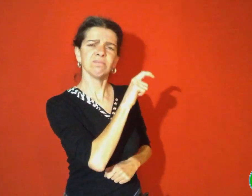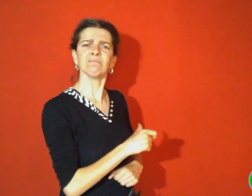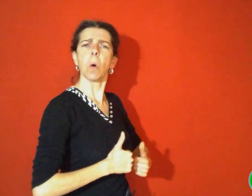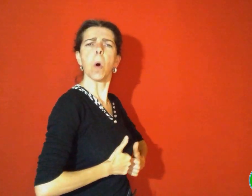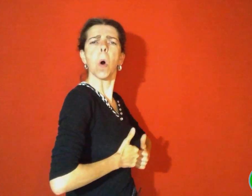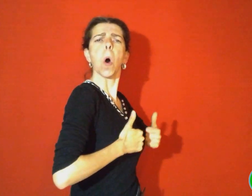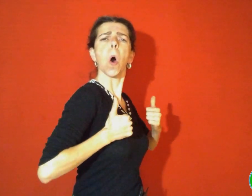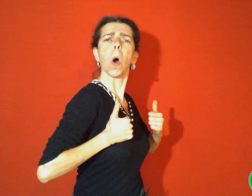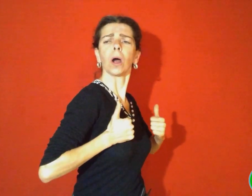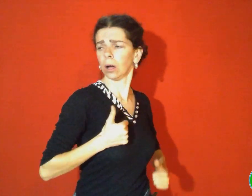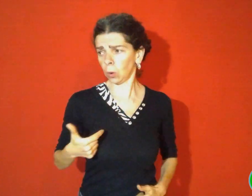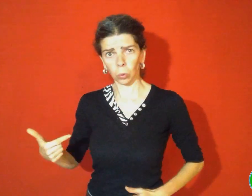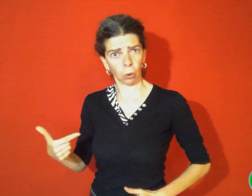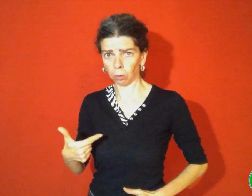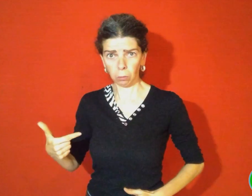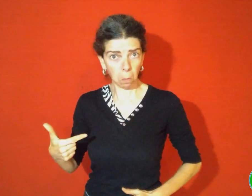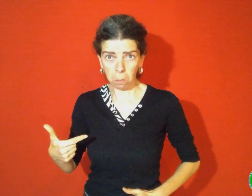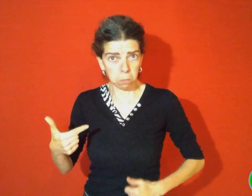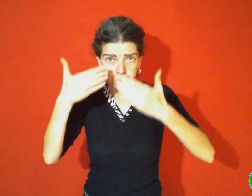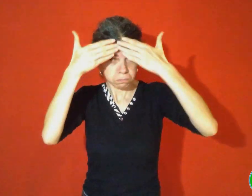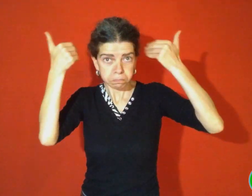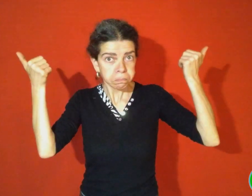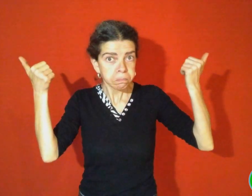Il n'avait jamais entendu parler de l'ogre.